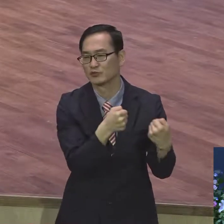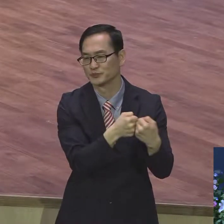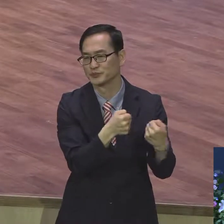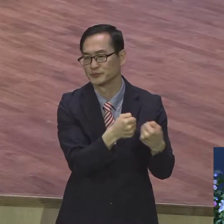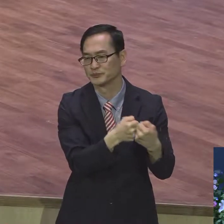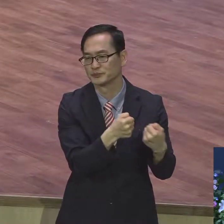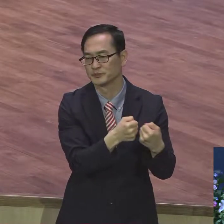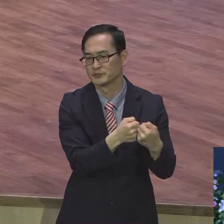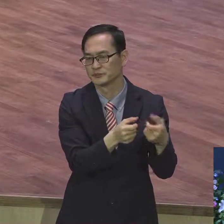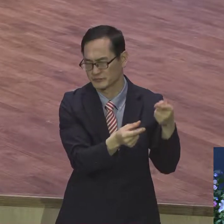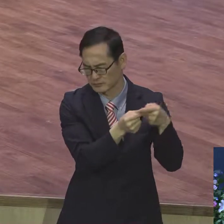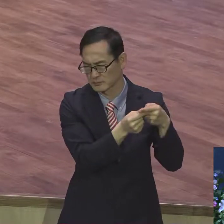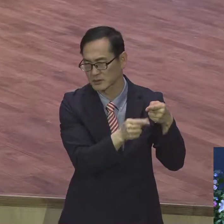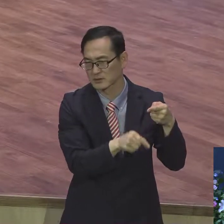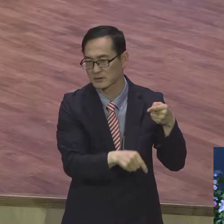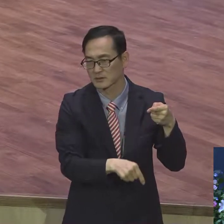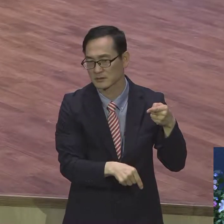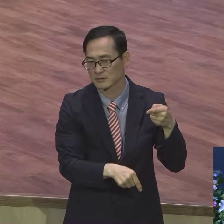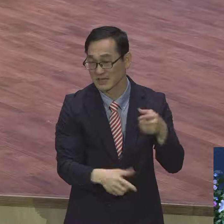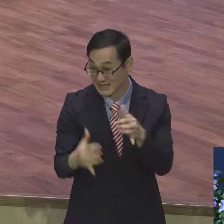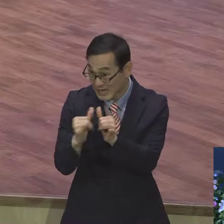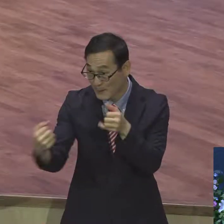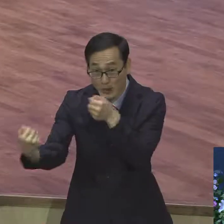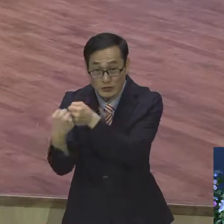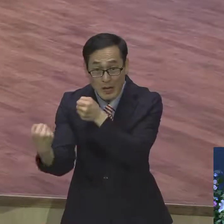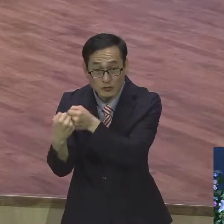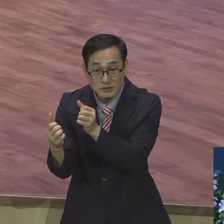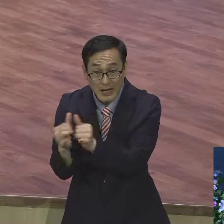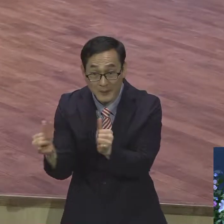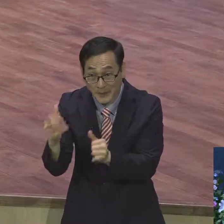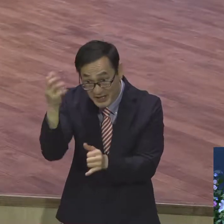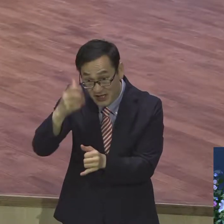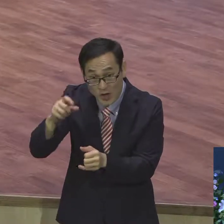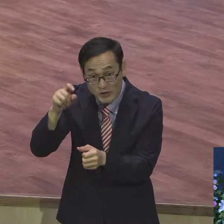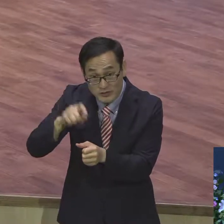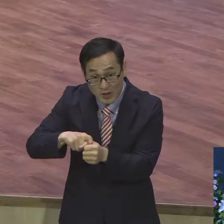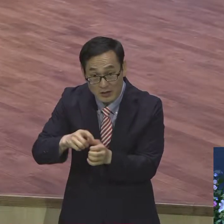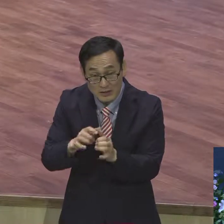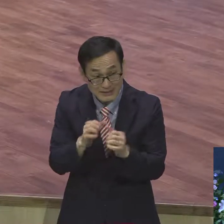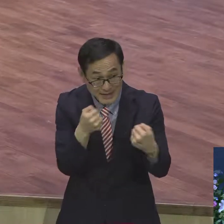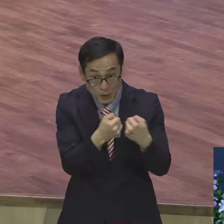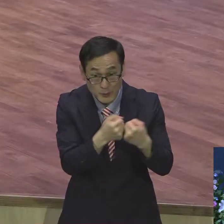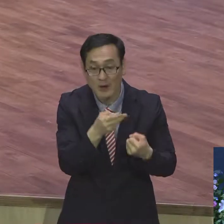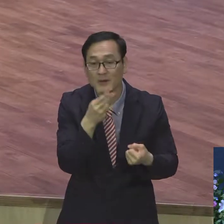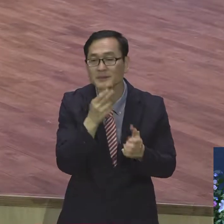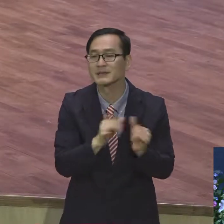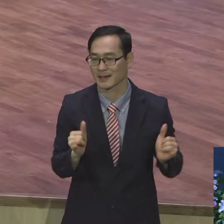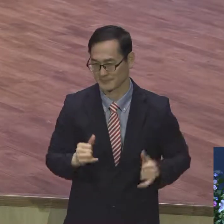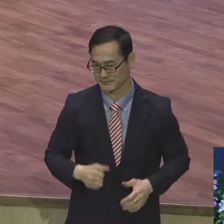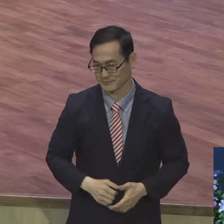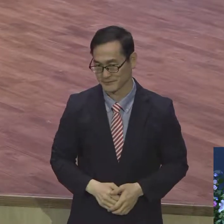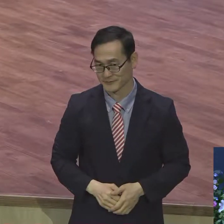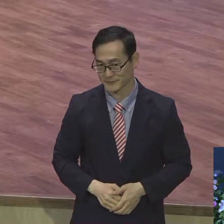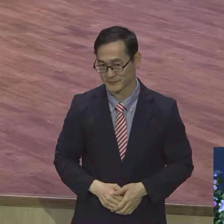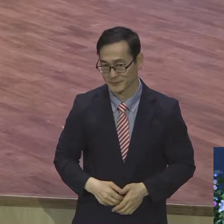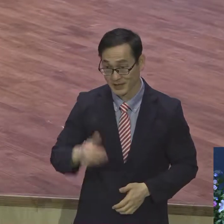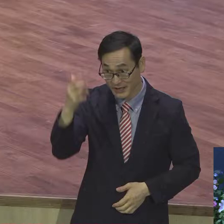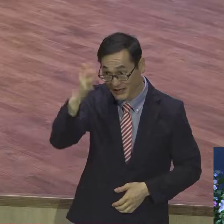사람하고 싸우는 사람은요 영적 싸움 안 싸우는 사람이에요 영적 싸움을 싸우는